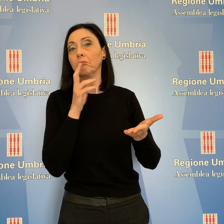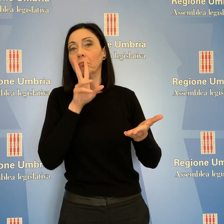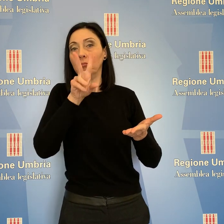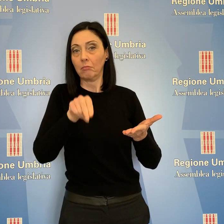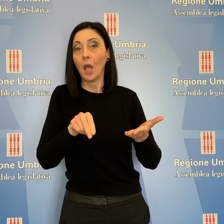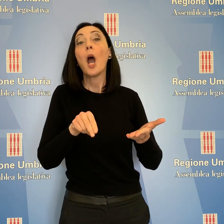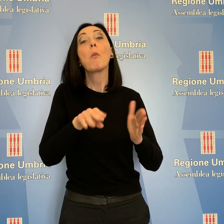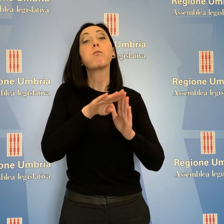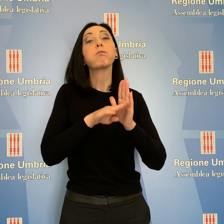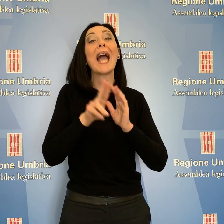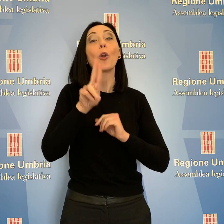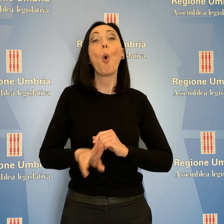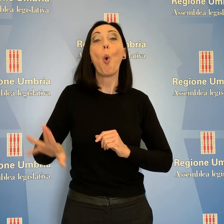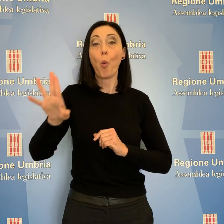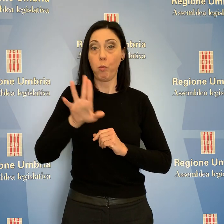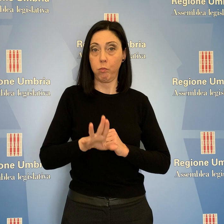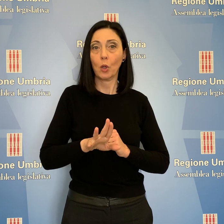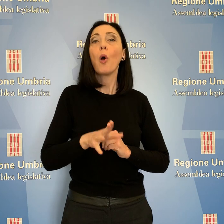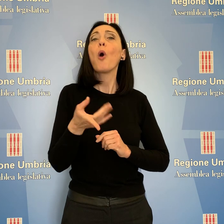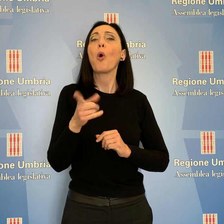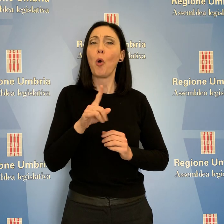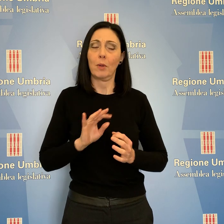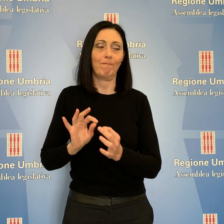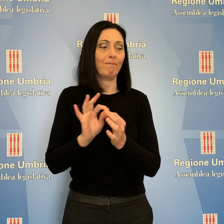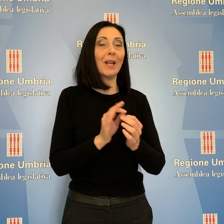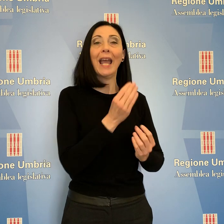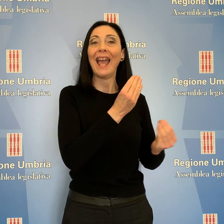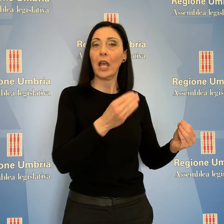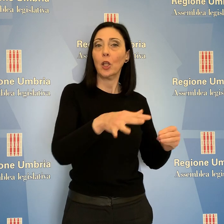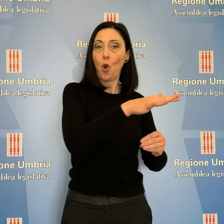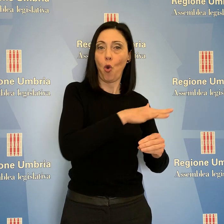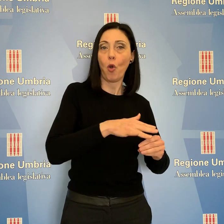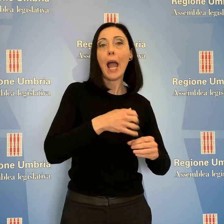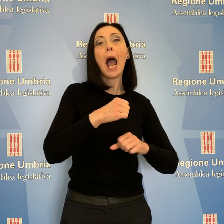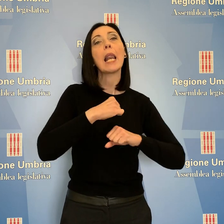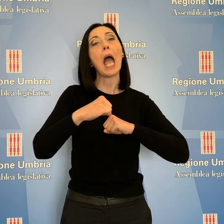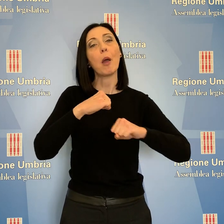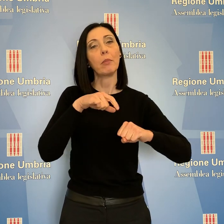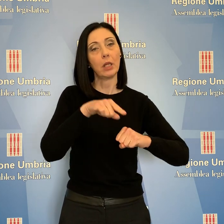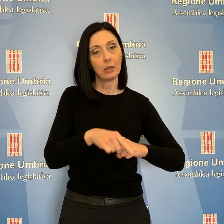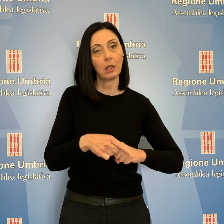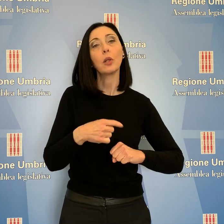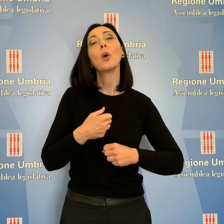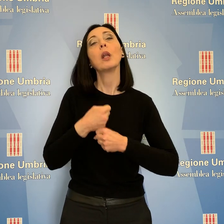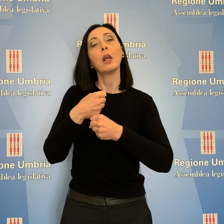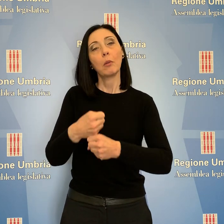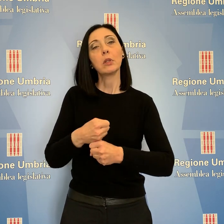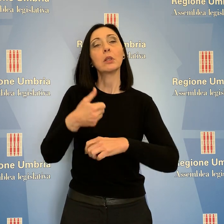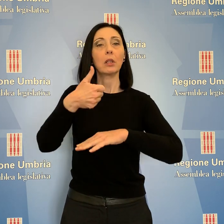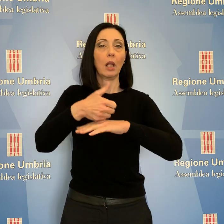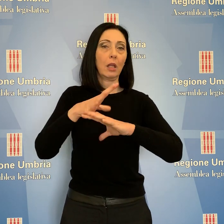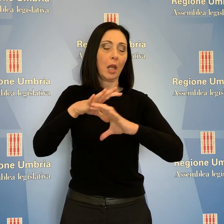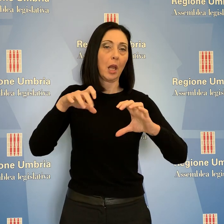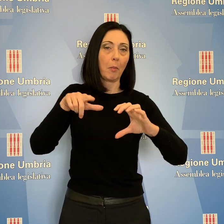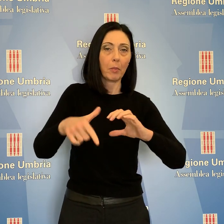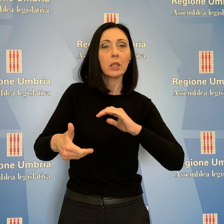condividendolo con enti locali e amministratori, rappresentanti delle imprese e delle associazioni di categoria, tutti gli